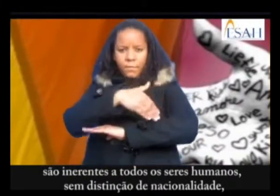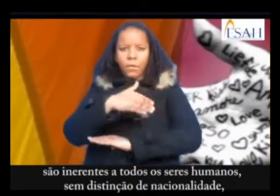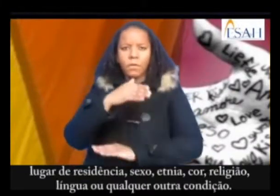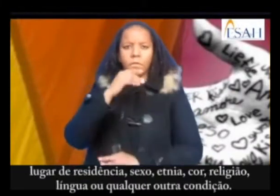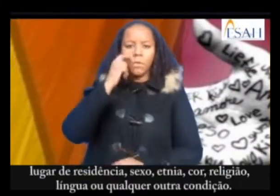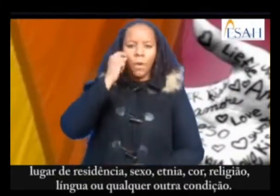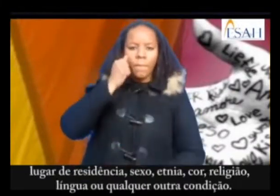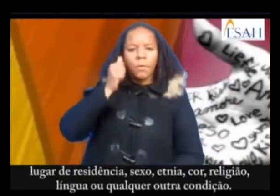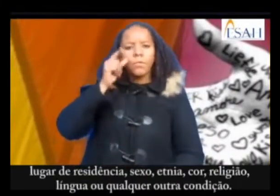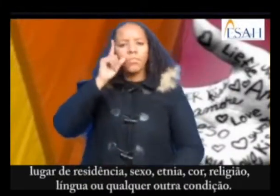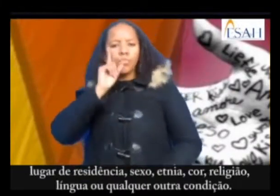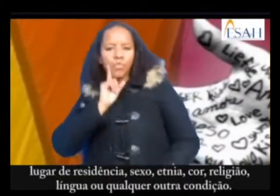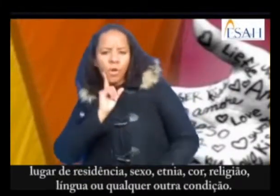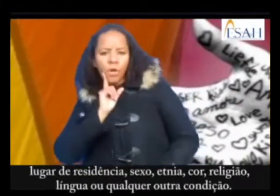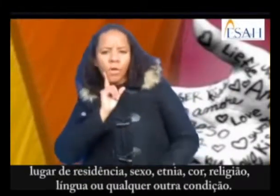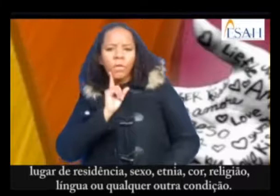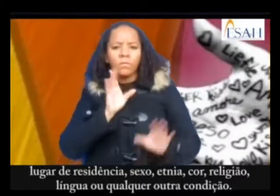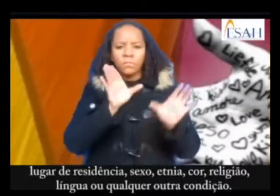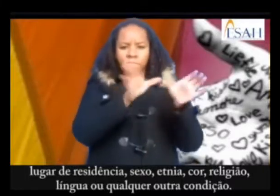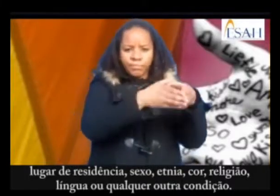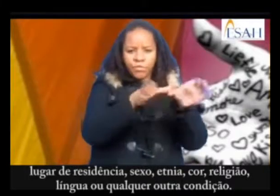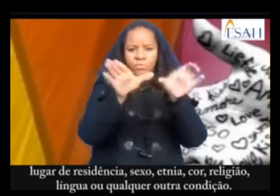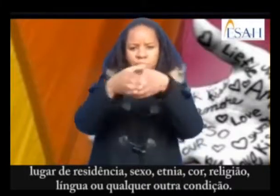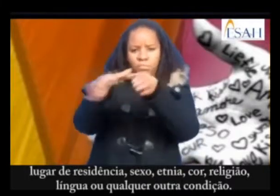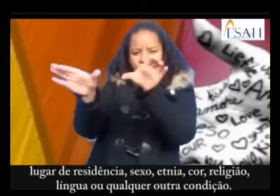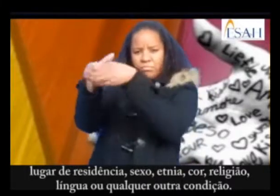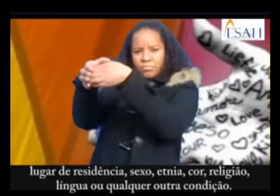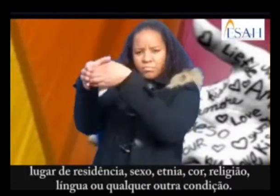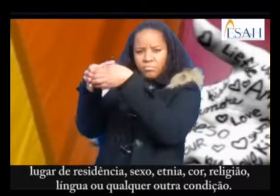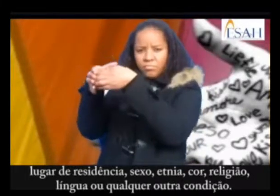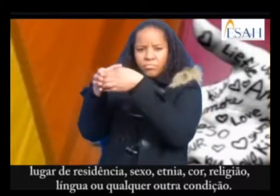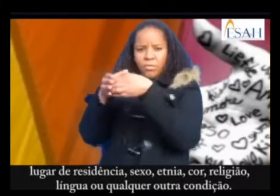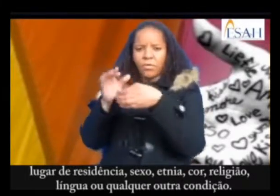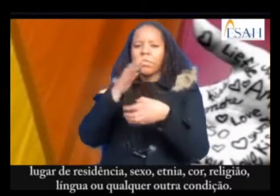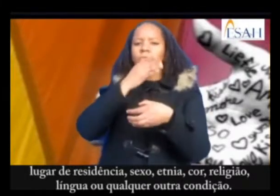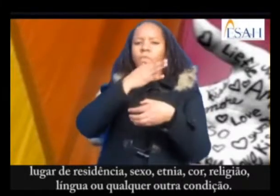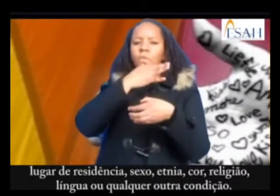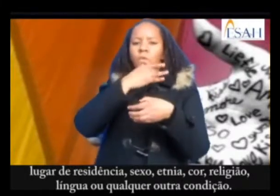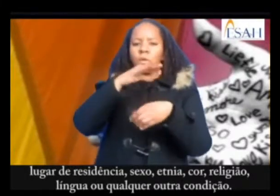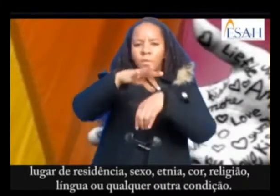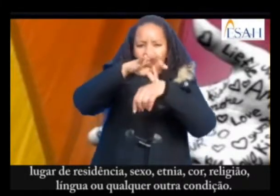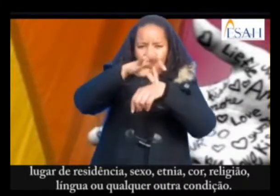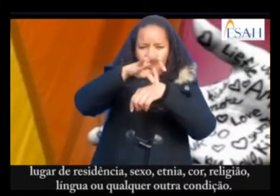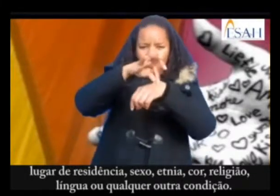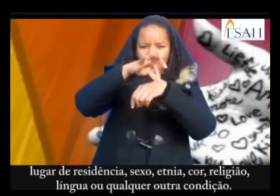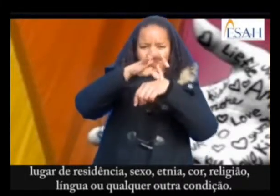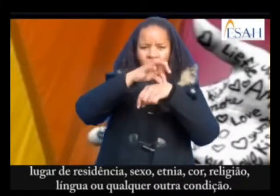lugar de residência, sexo, etnia, cor,